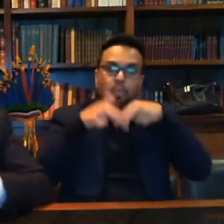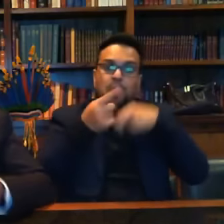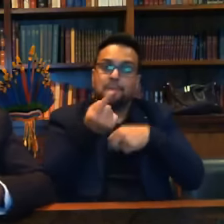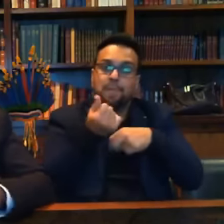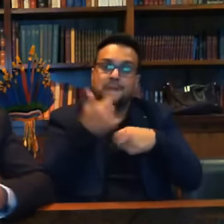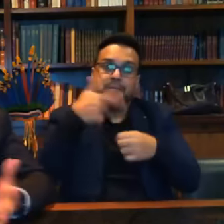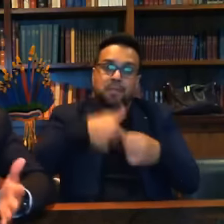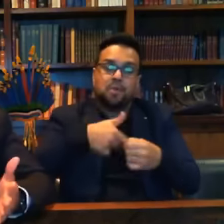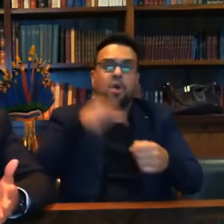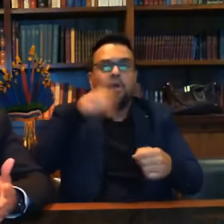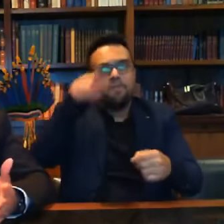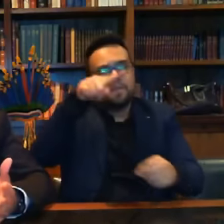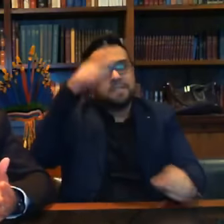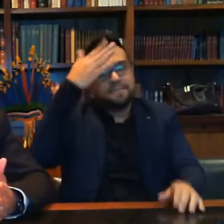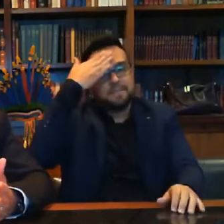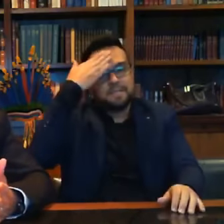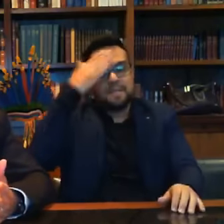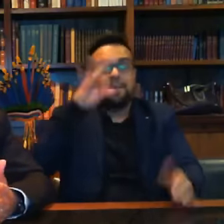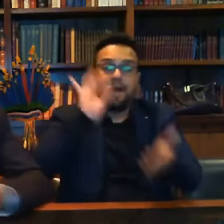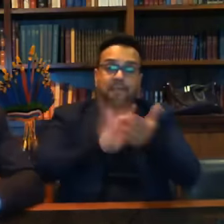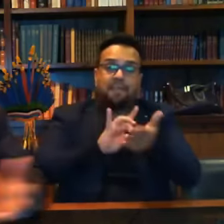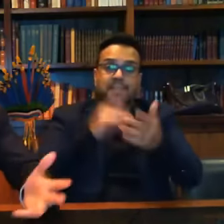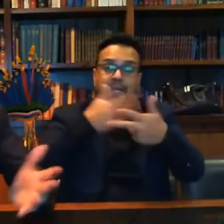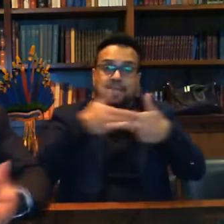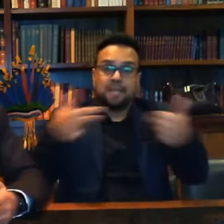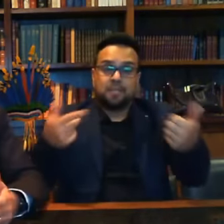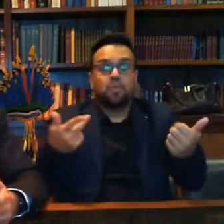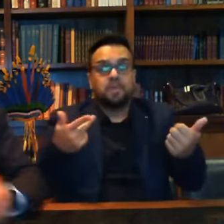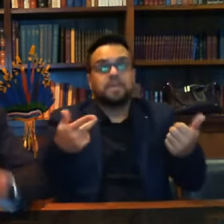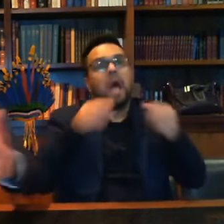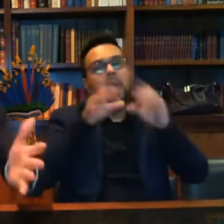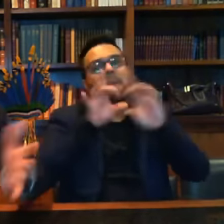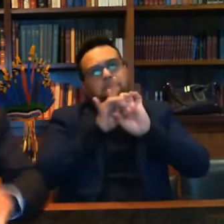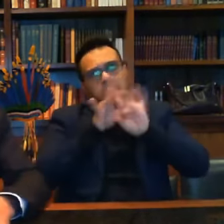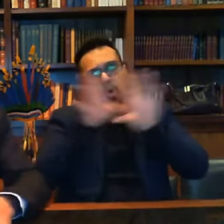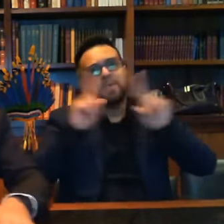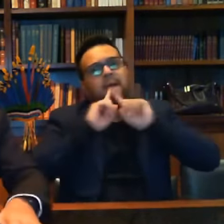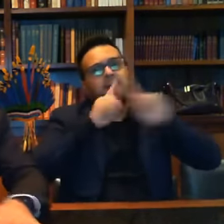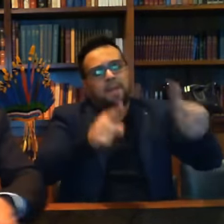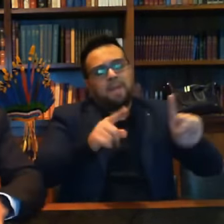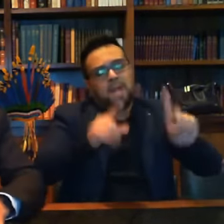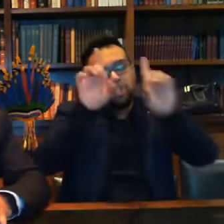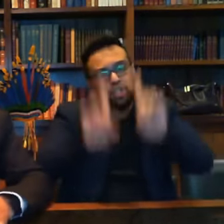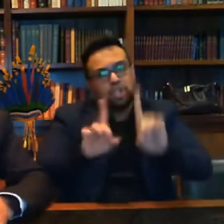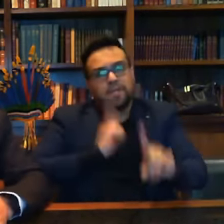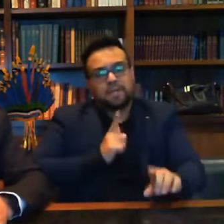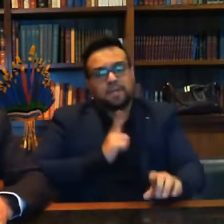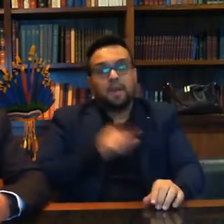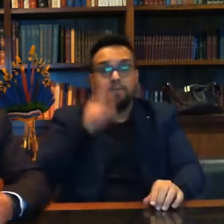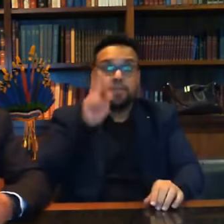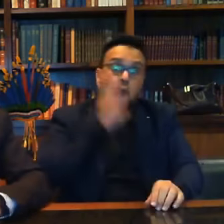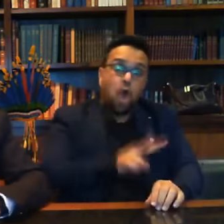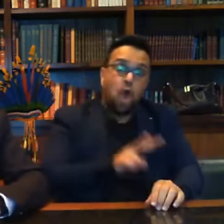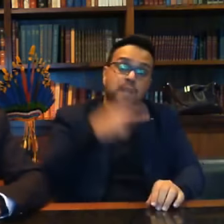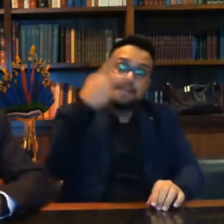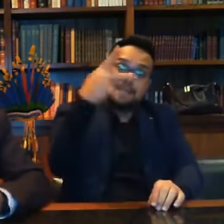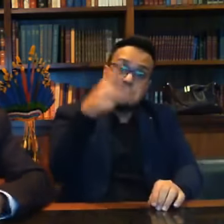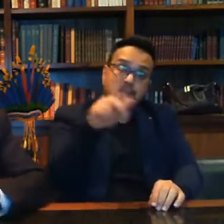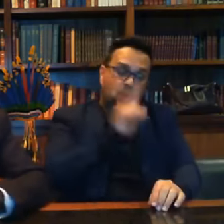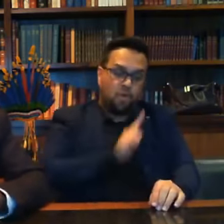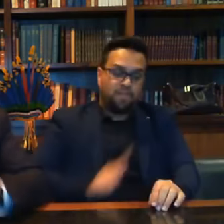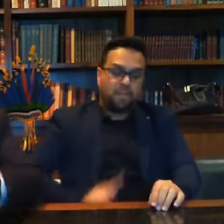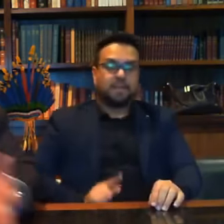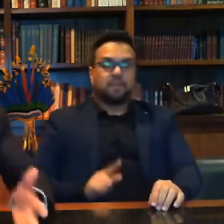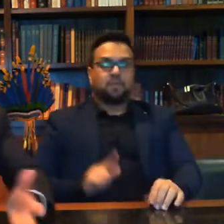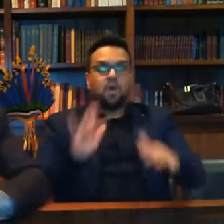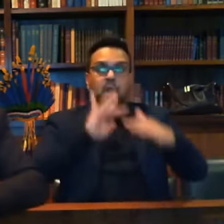vocês tem que saber a verdade das coisas para reclamar com aquele direito entre na página do seu governador eu não sei